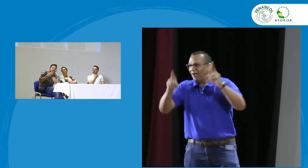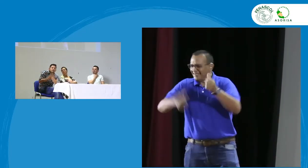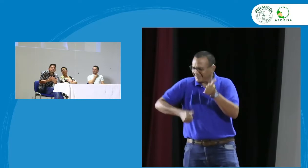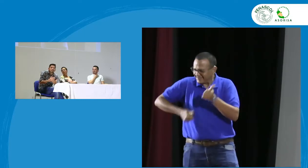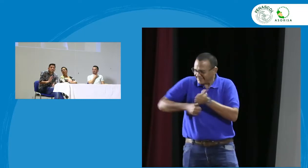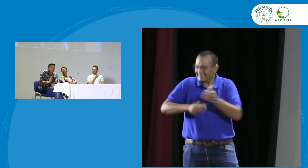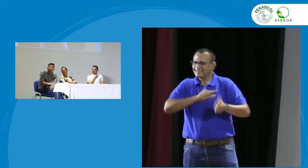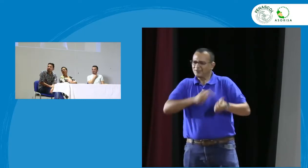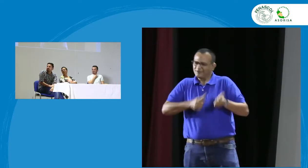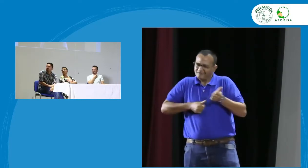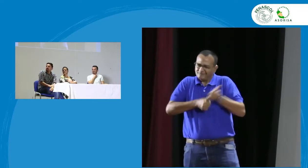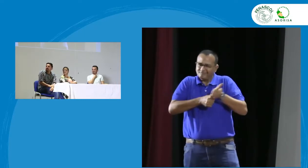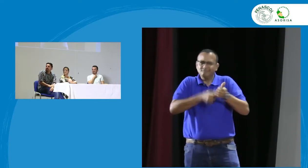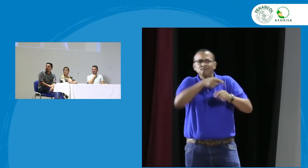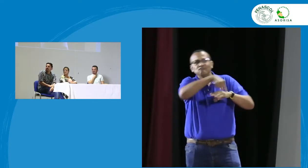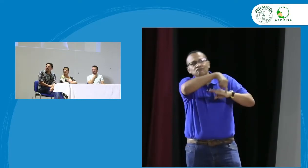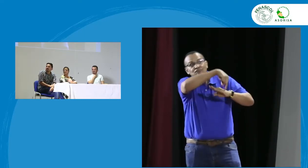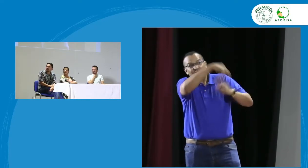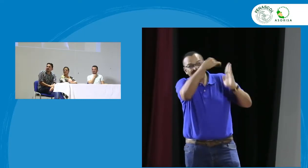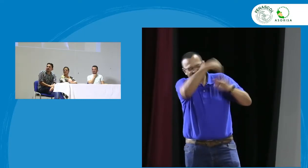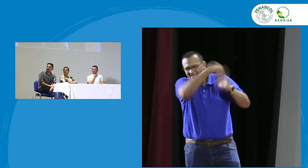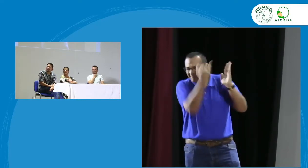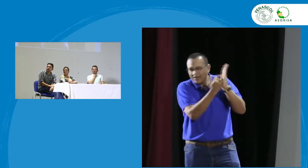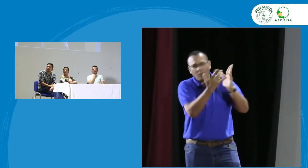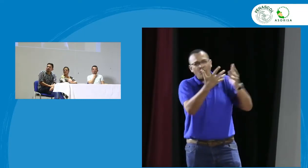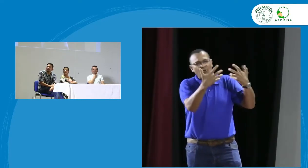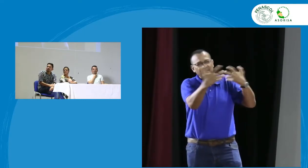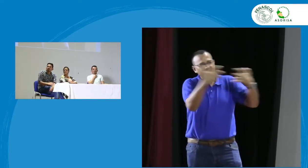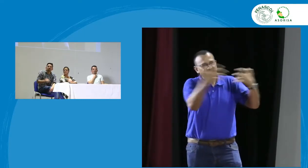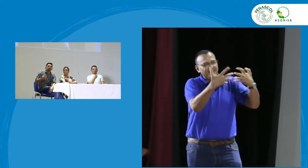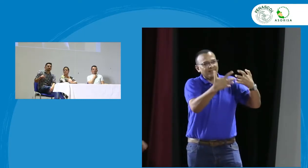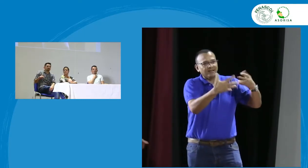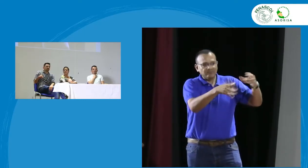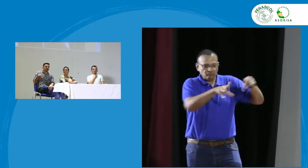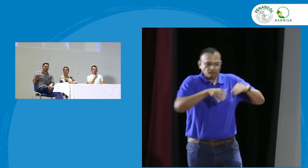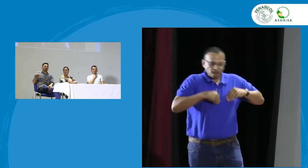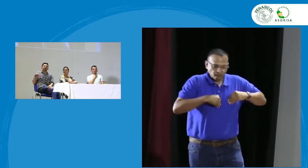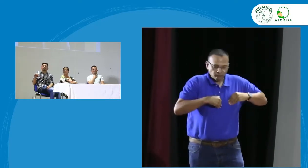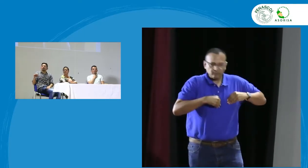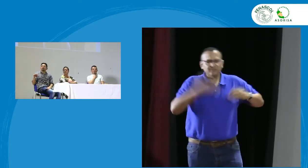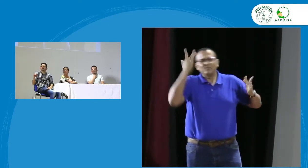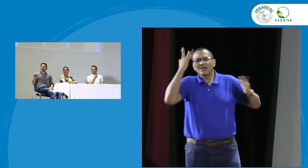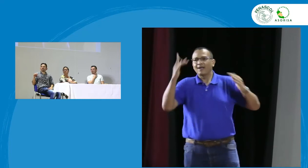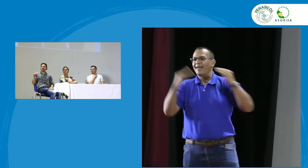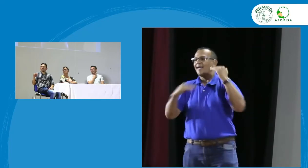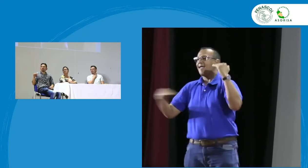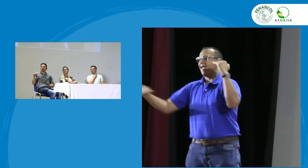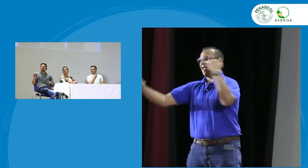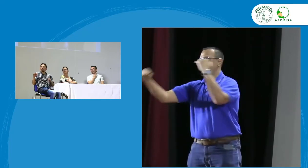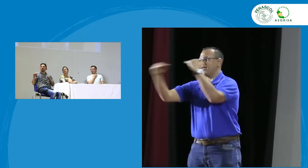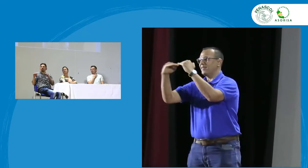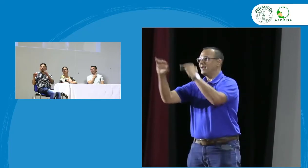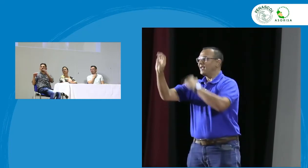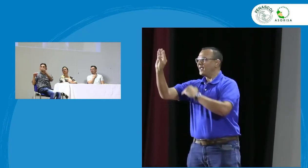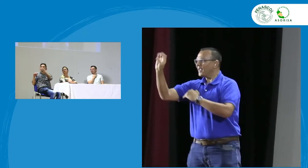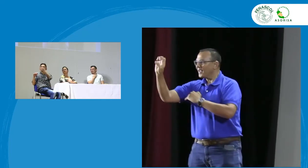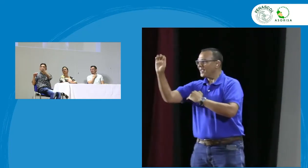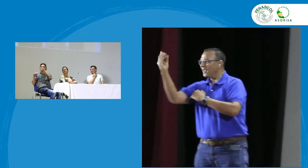el INSOR pueda y continúe asesorando al ICFES para que pueda haber una equidad